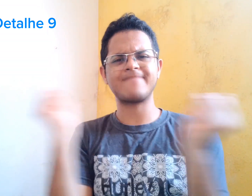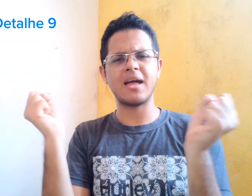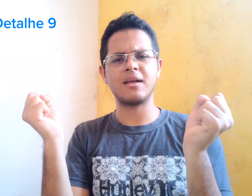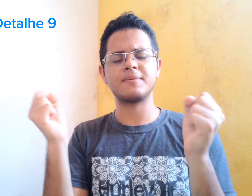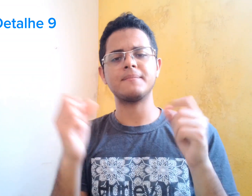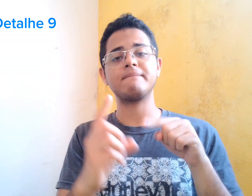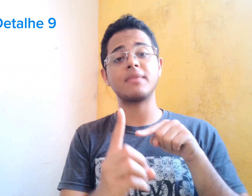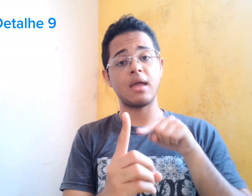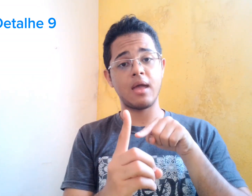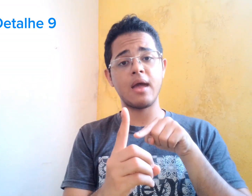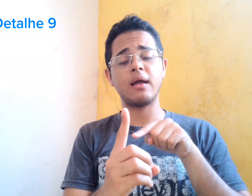Olá, botão.